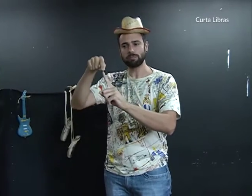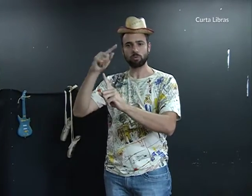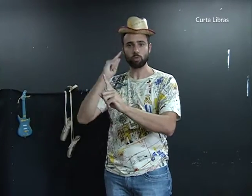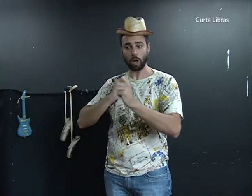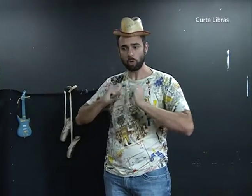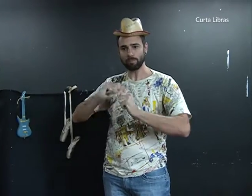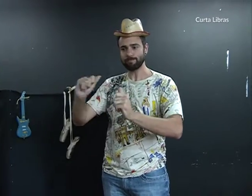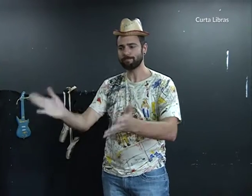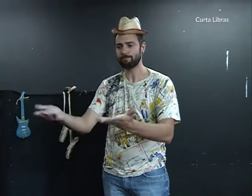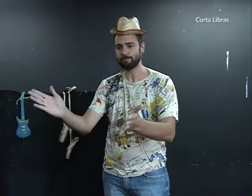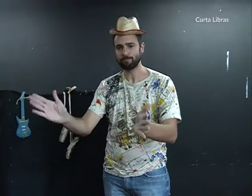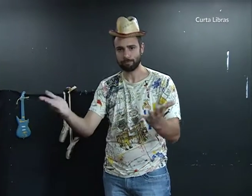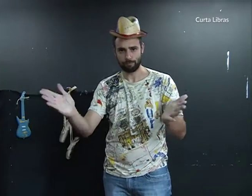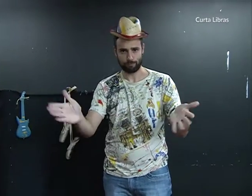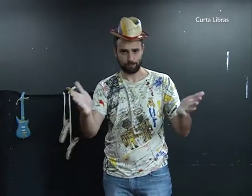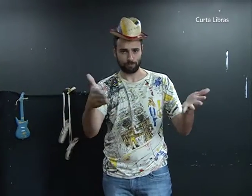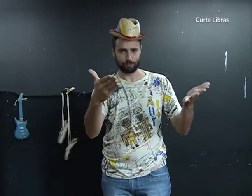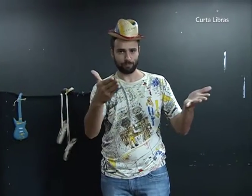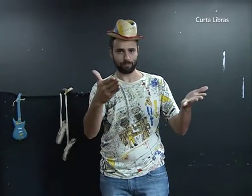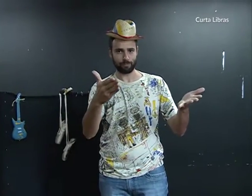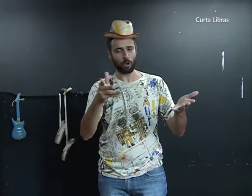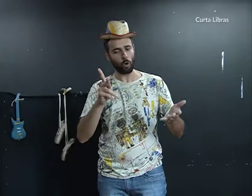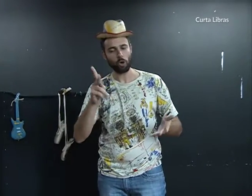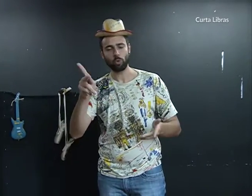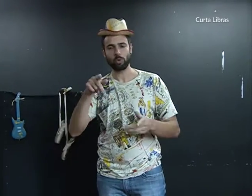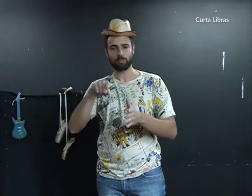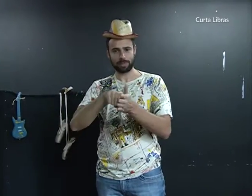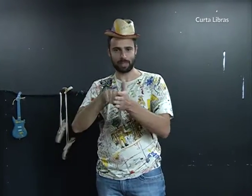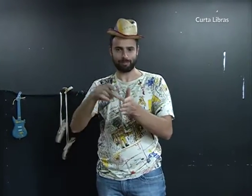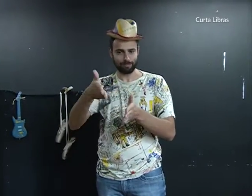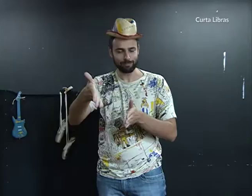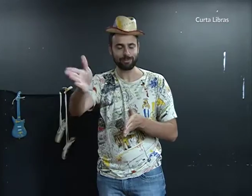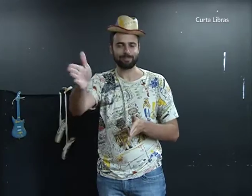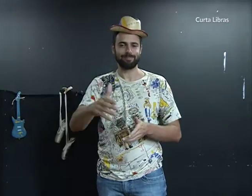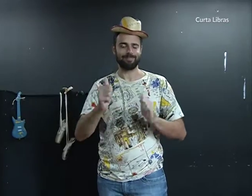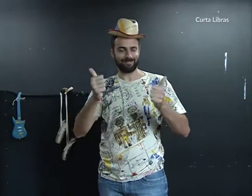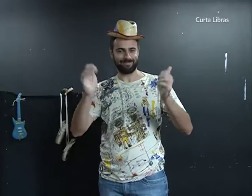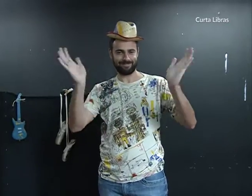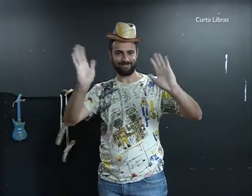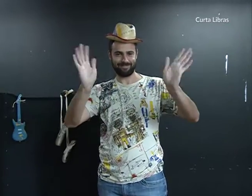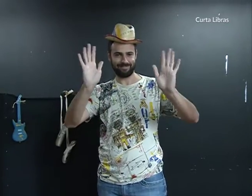Porque meu objetivo é promovê-los para que haja mais pesquisas na área.